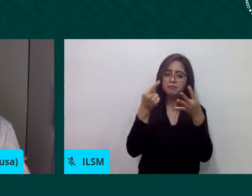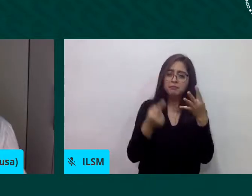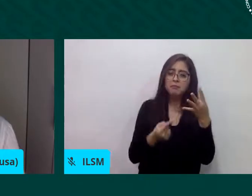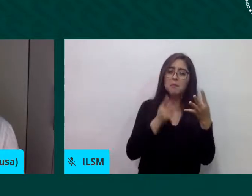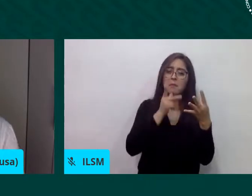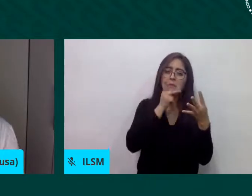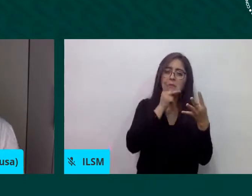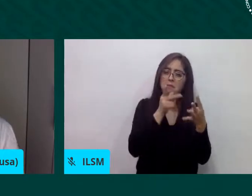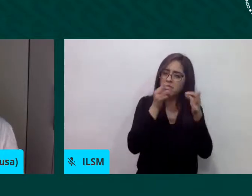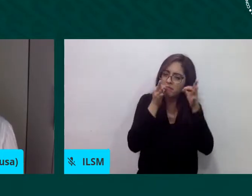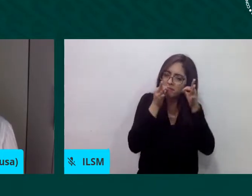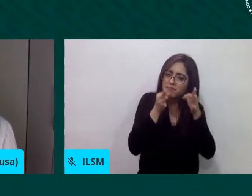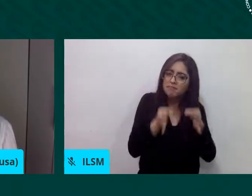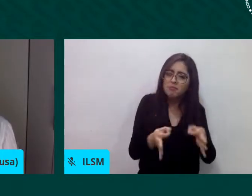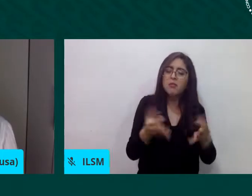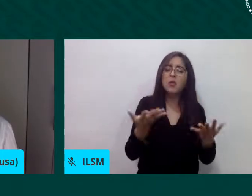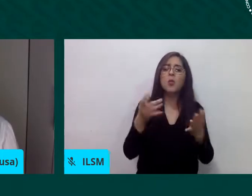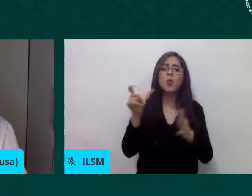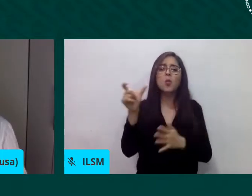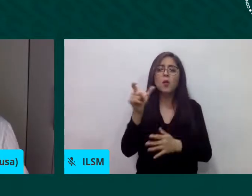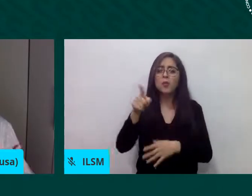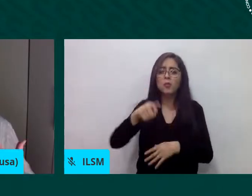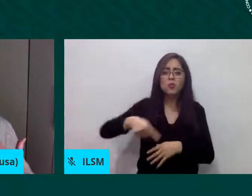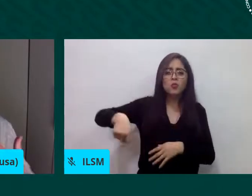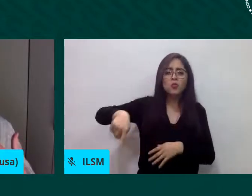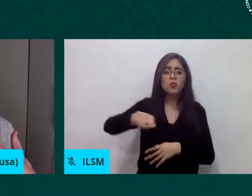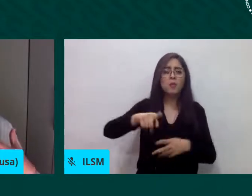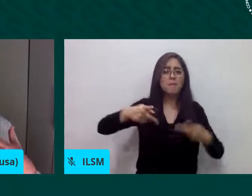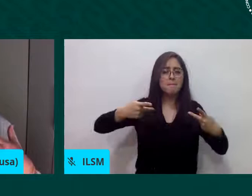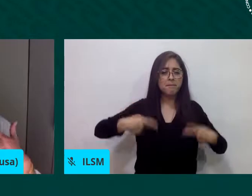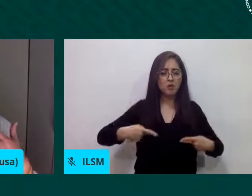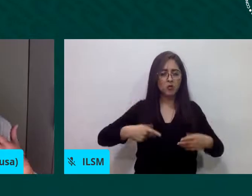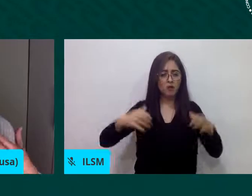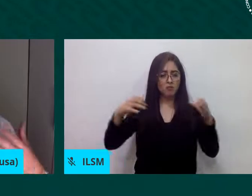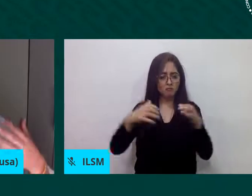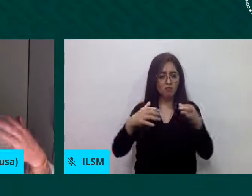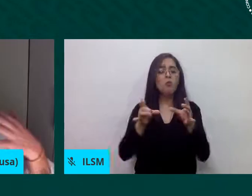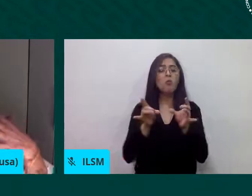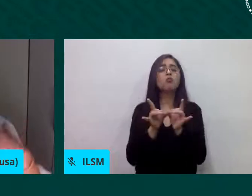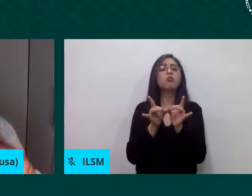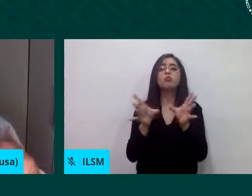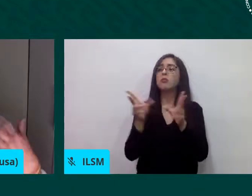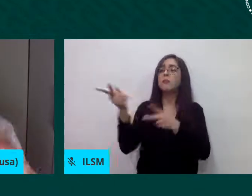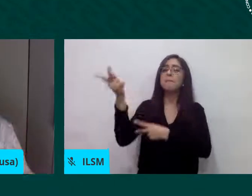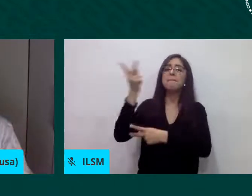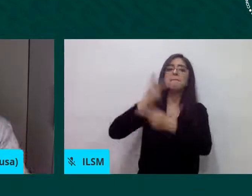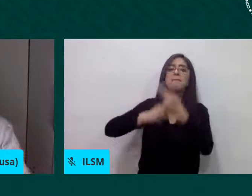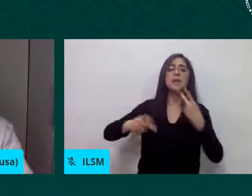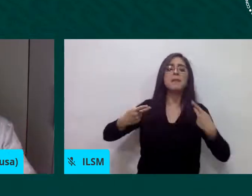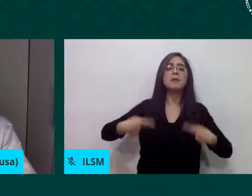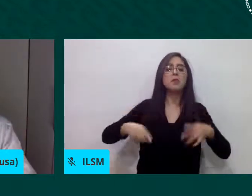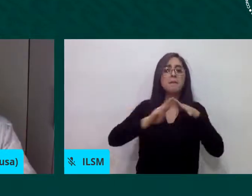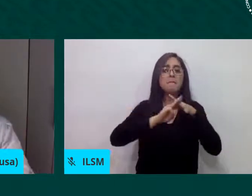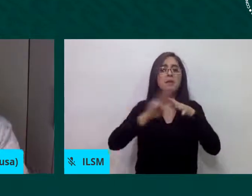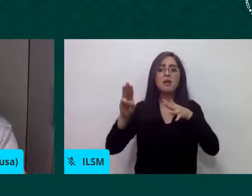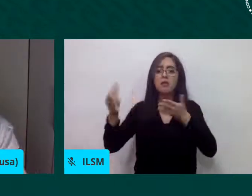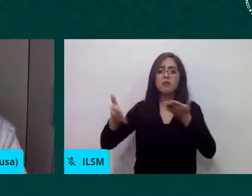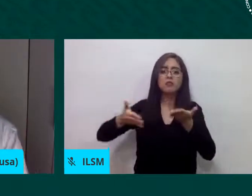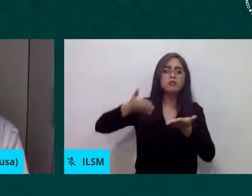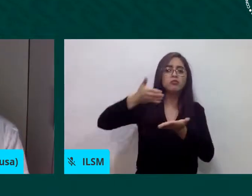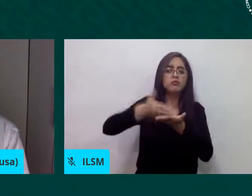local llegan migrantes o cuando una población local tiene que trabajar para integrar y acogir los migrantes